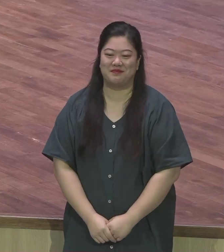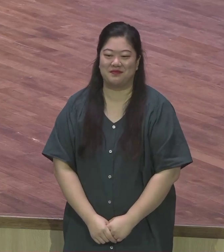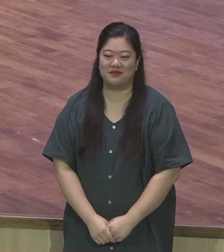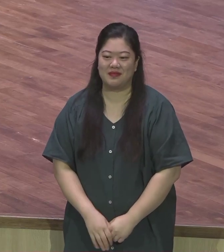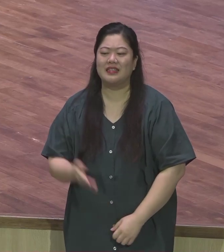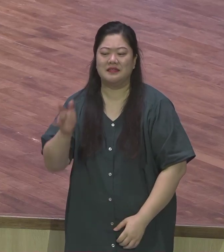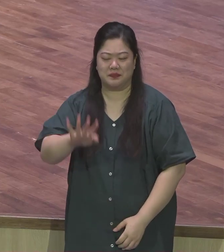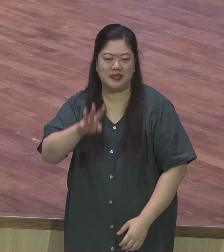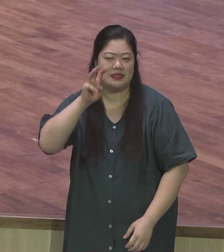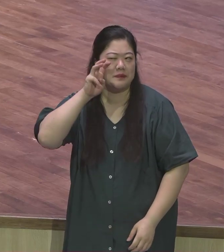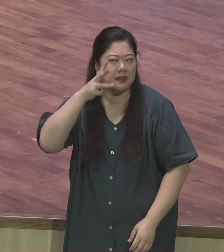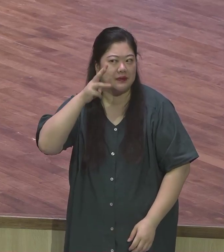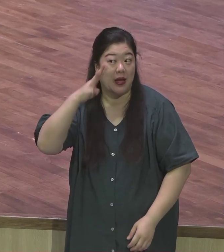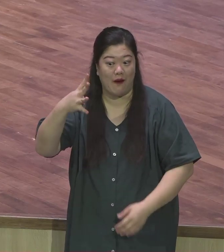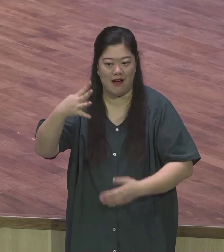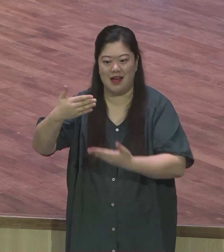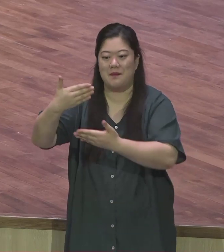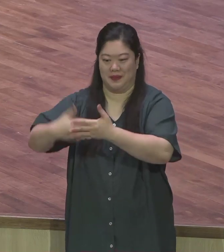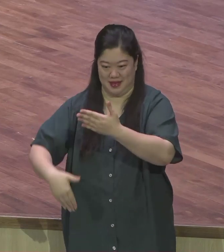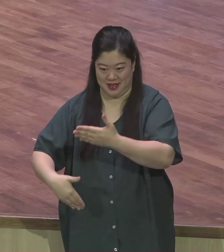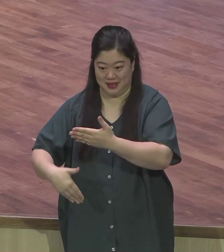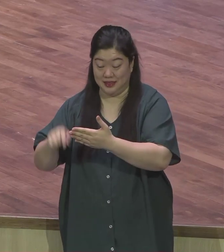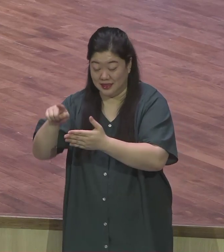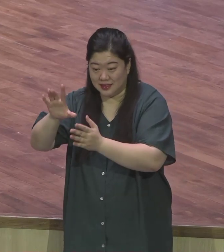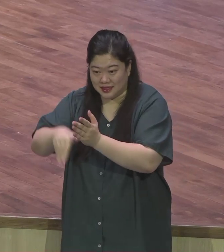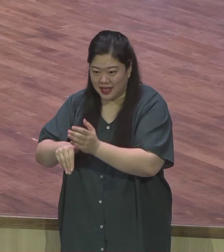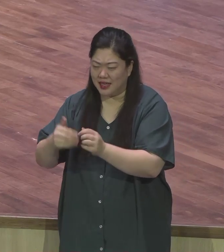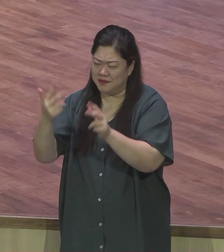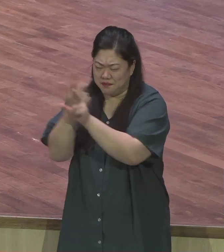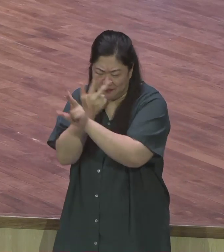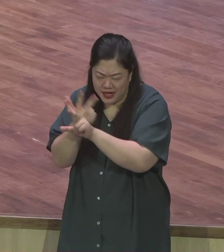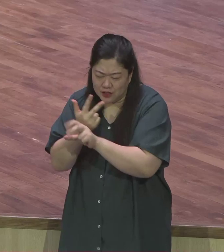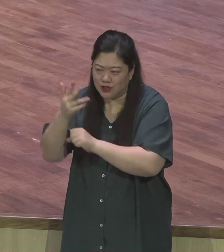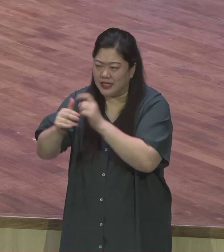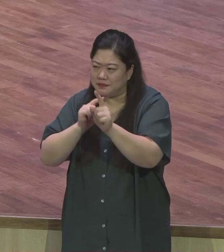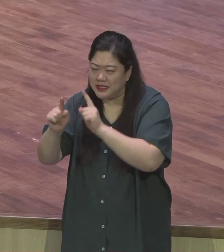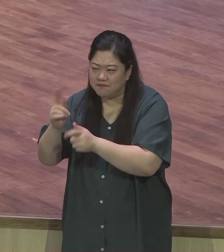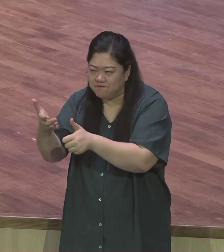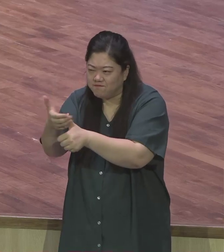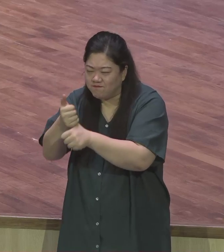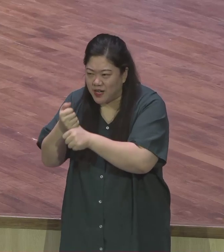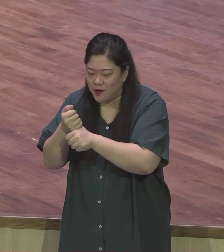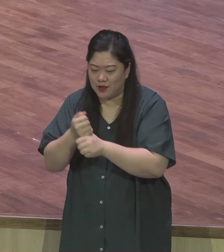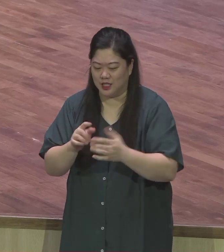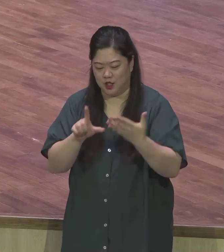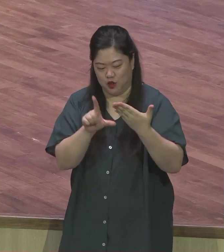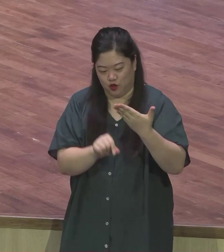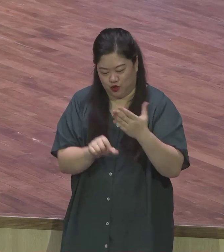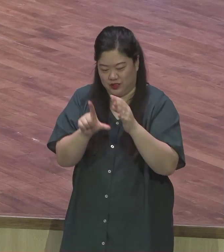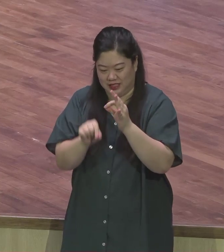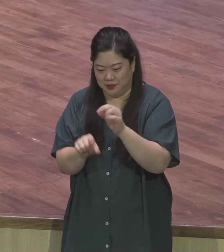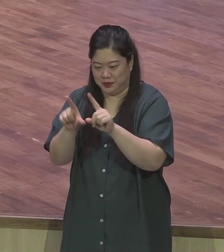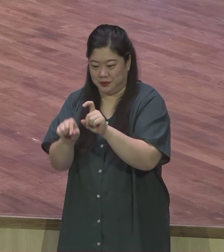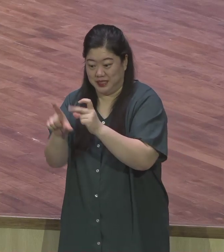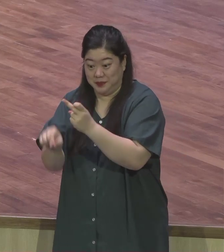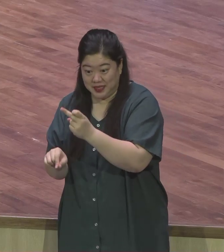계속해서 원단 말씀과 또 매주 강단의 말씀 붙잡고 하반기에 더욱 풍성한 응답을 누려나가시기를 바랍니다